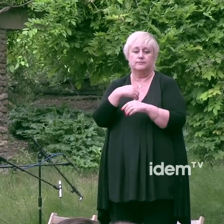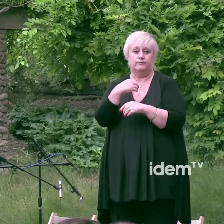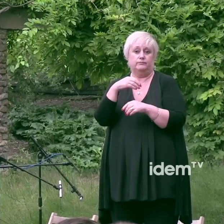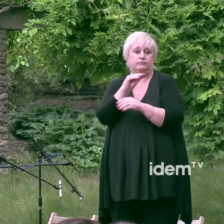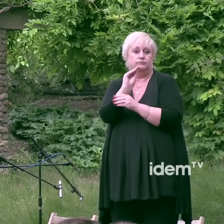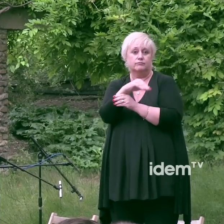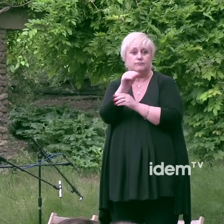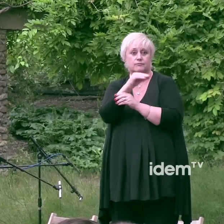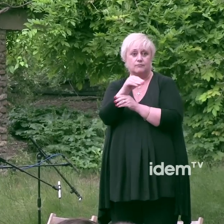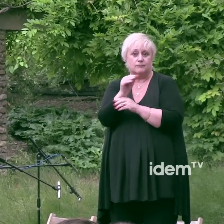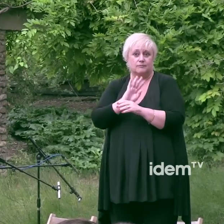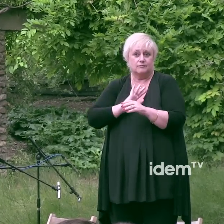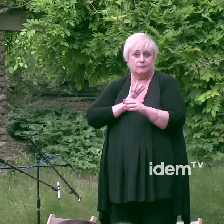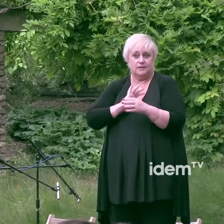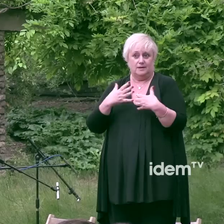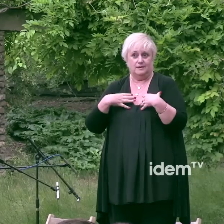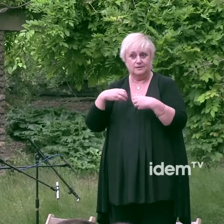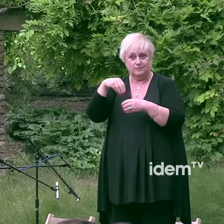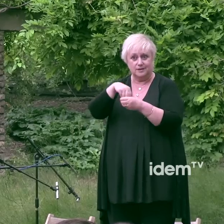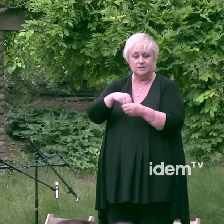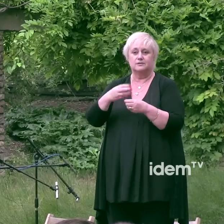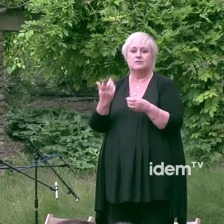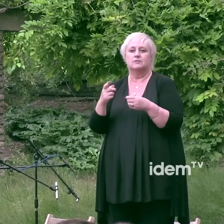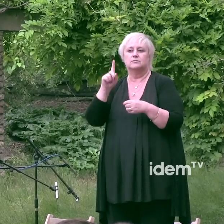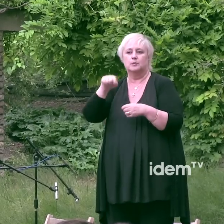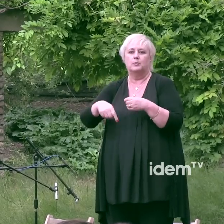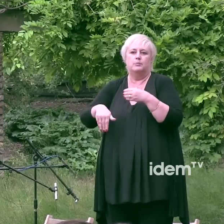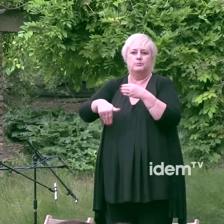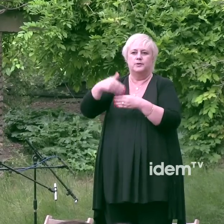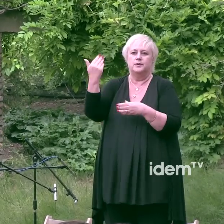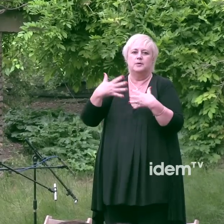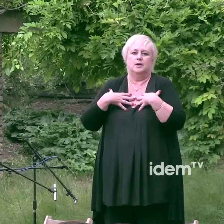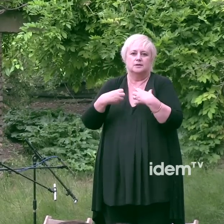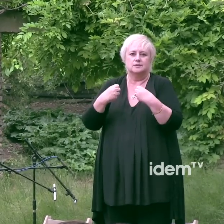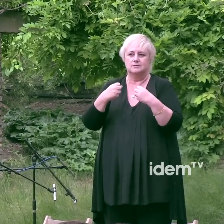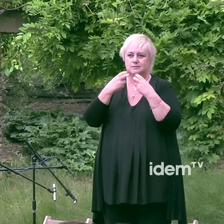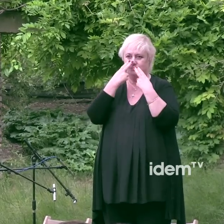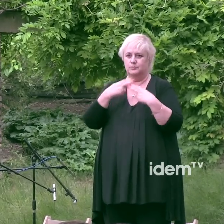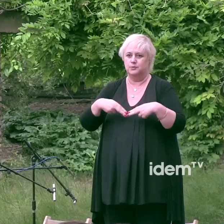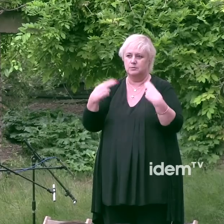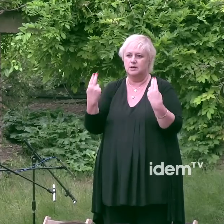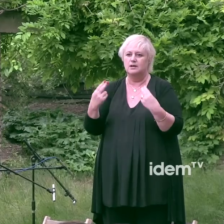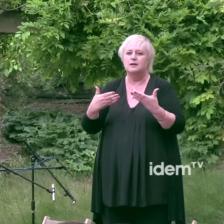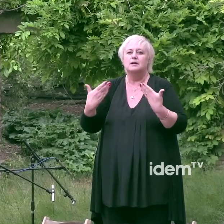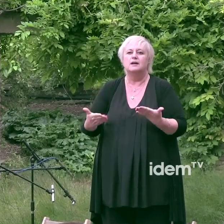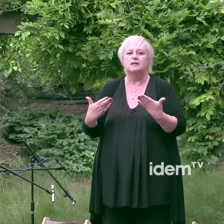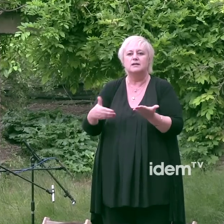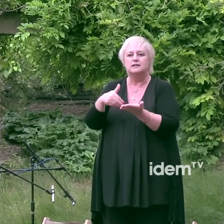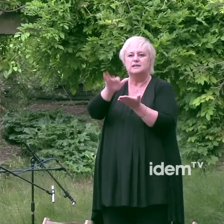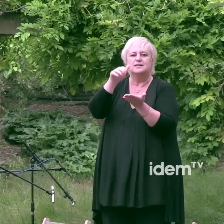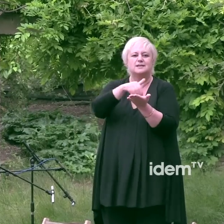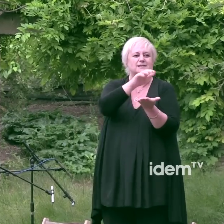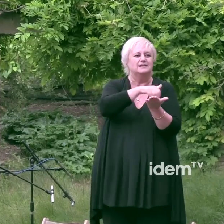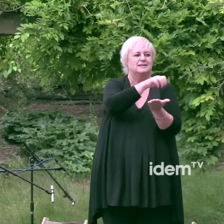més per motius ideològics que no econòmics el principi d'universalitat de la nostra sanitat pública i ha acabat per expulsar els més febles del